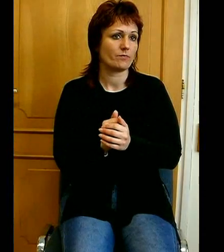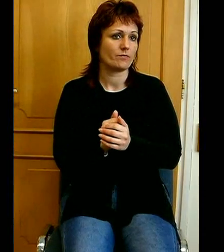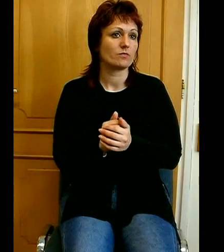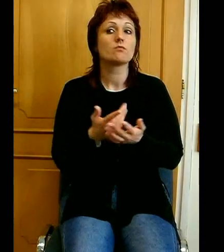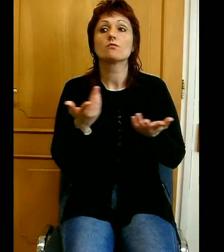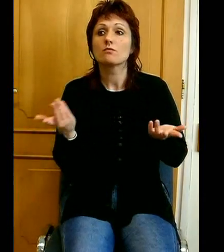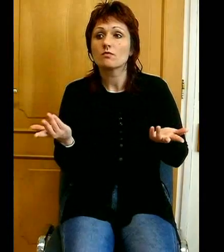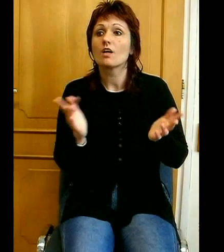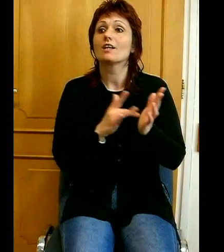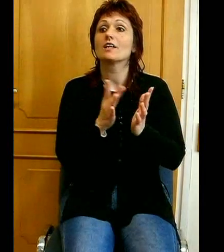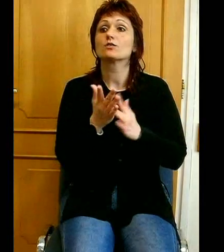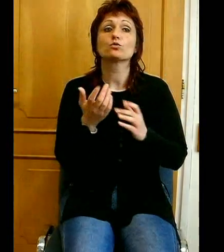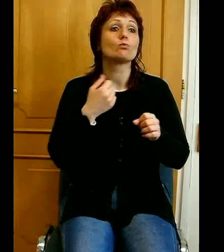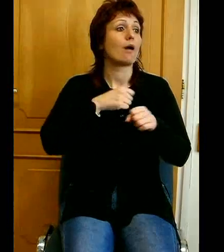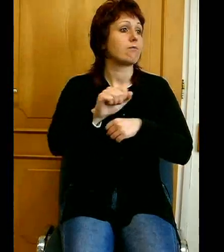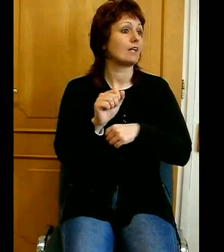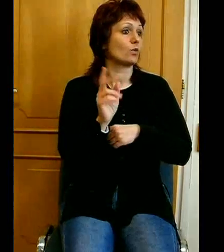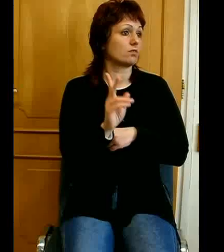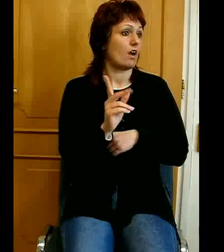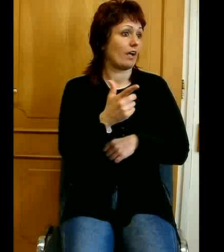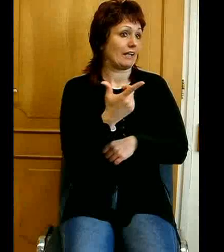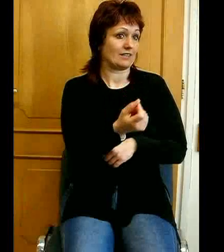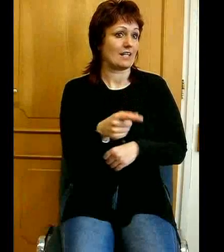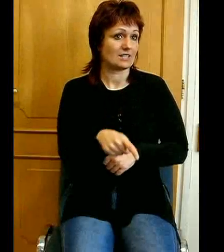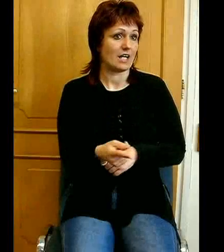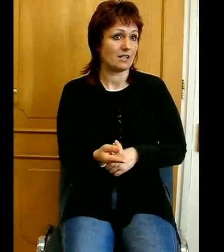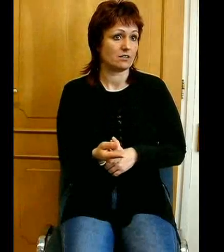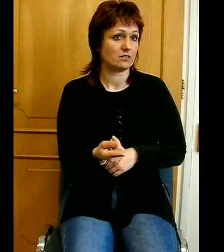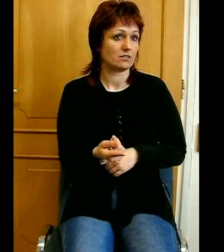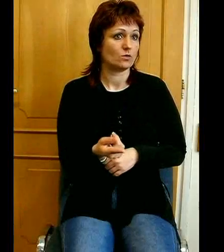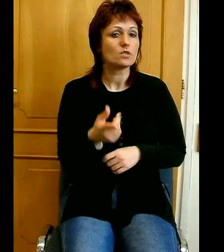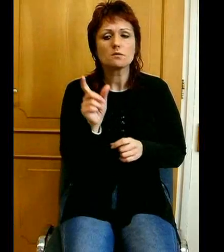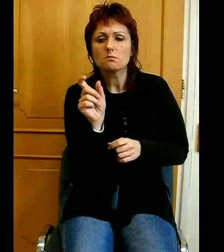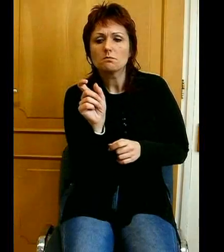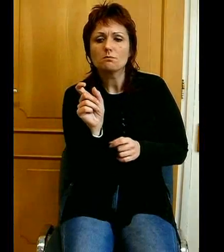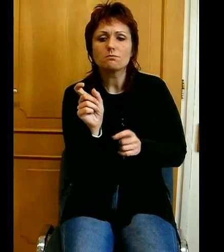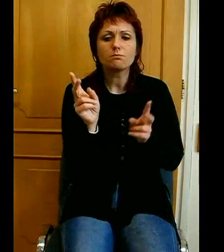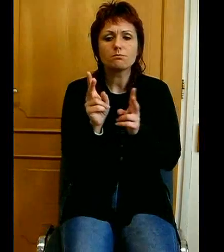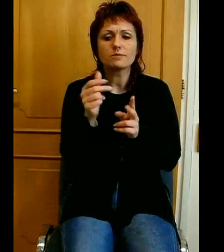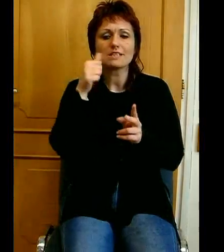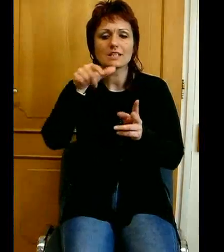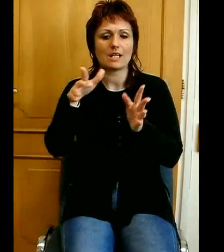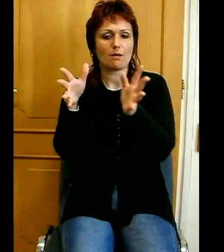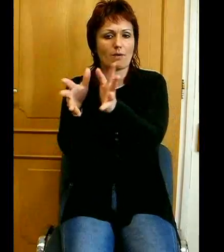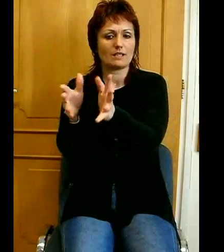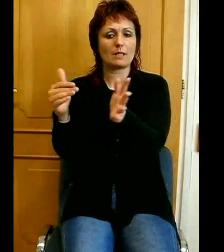valakit? Azzal, hogy egy kis népet még jobban szeretett, mint a többit,